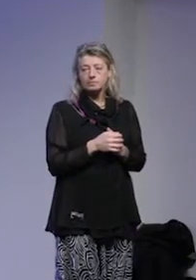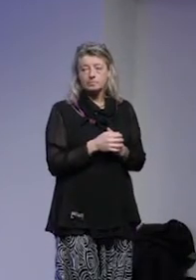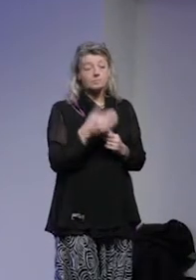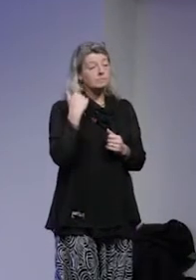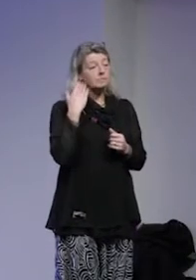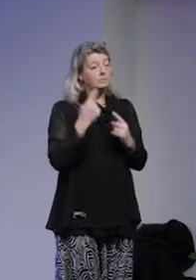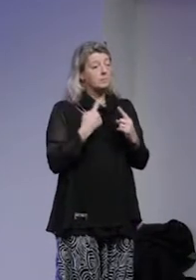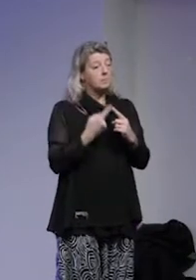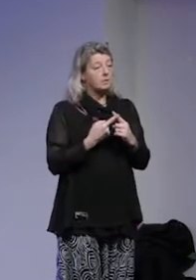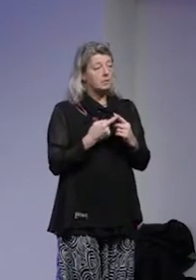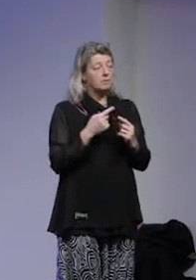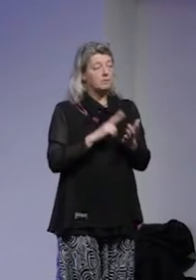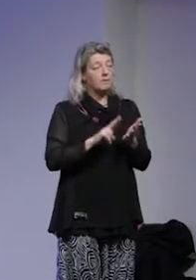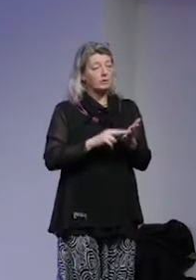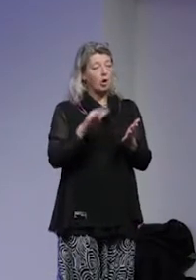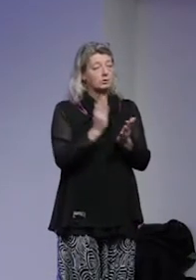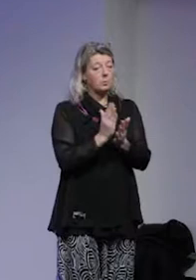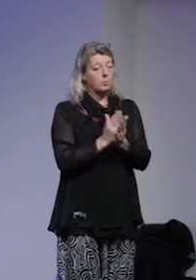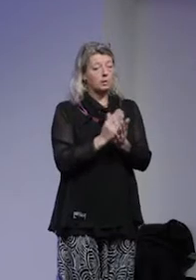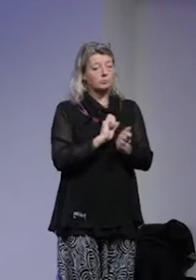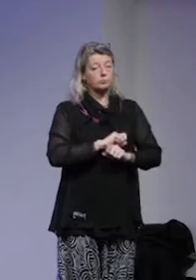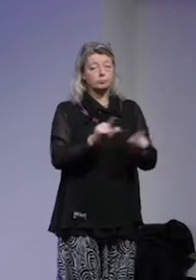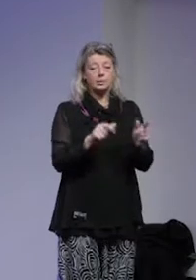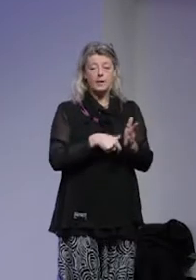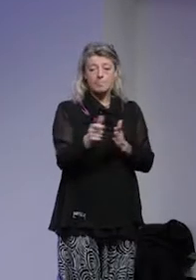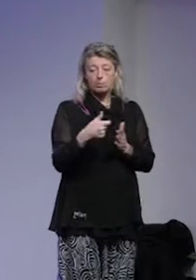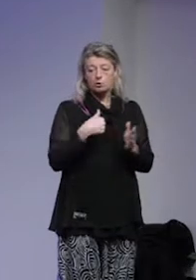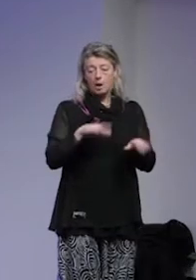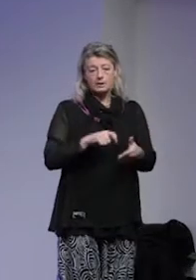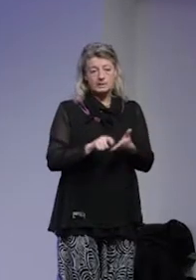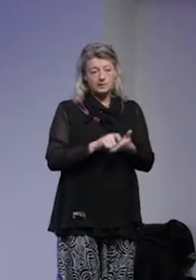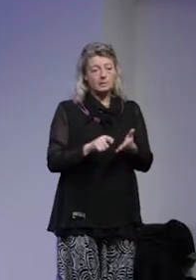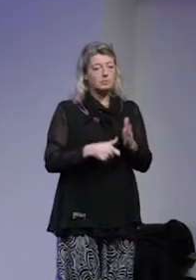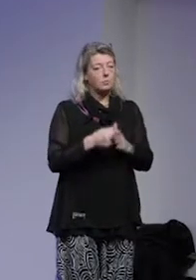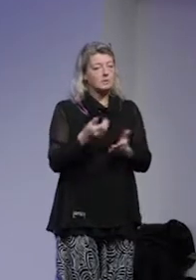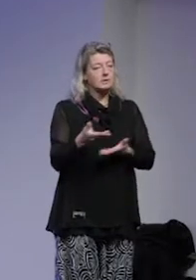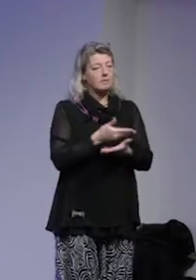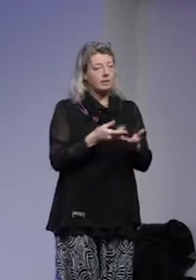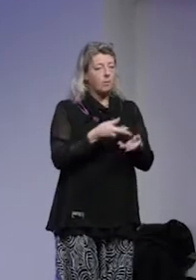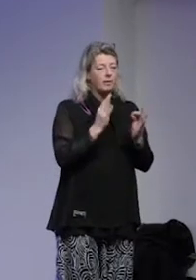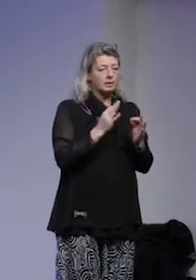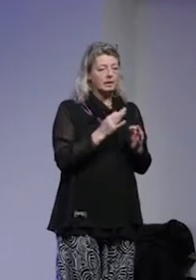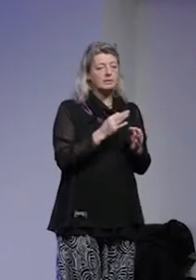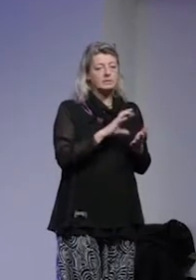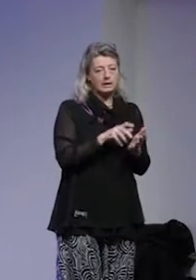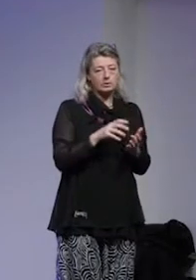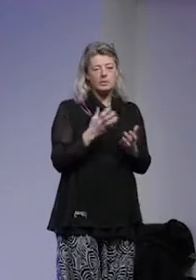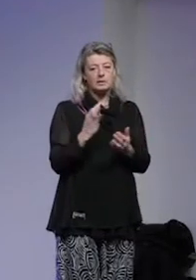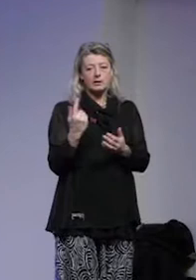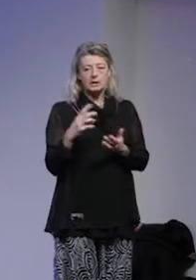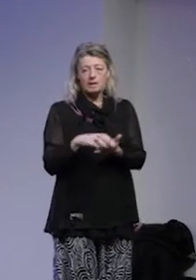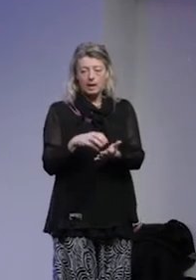Tidigare i år släppte förvaltningshögskolan en rapport som jag hade skrivit som behandlar samverkan mellan offentlig sektor och civilsamhället.